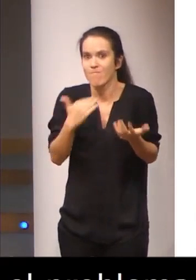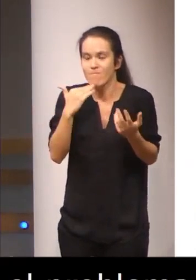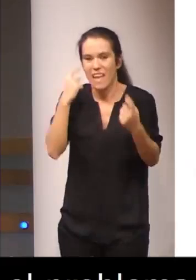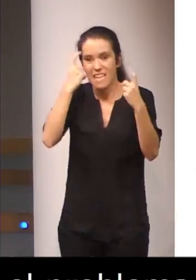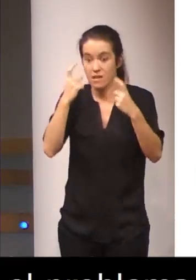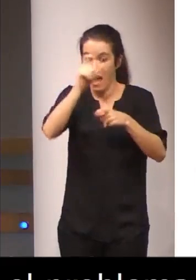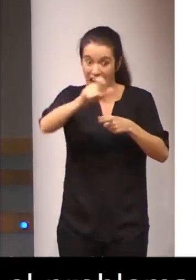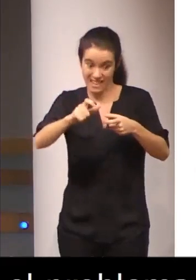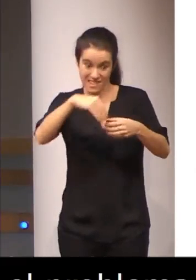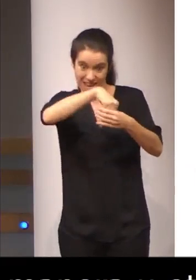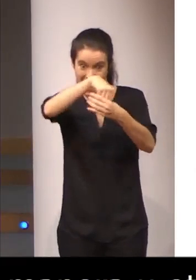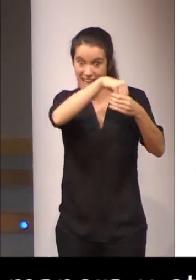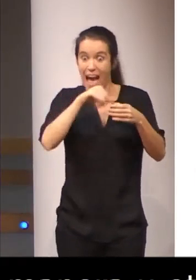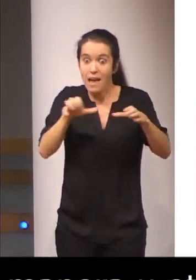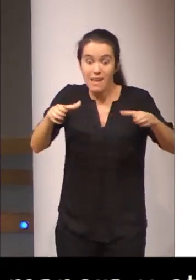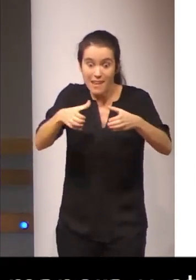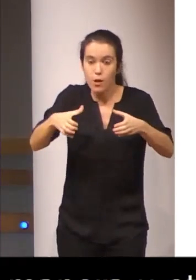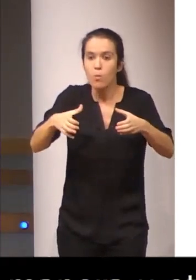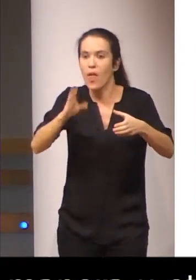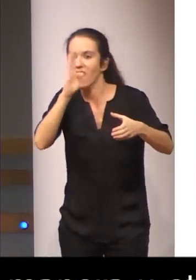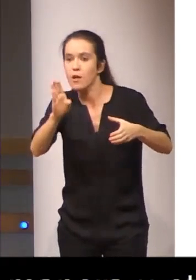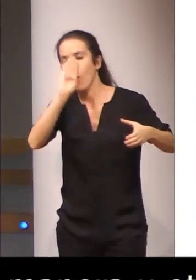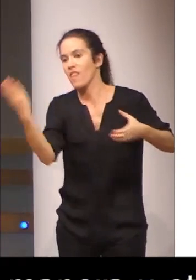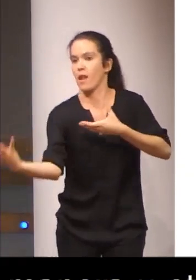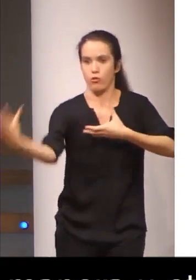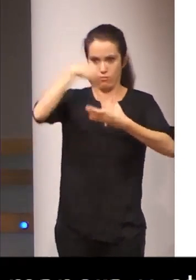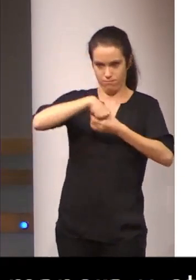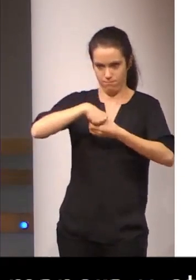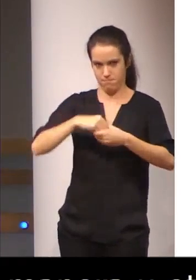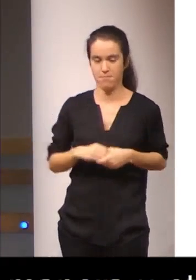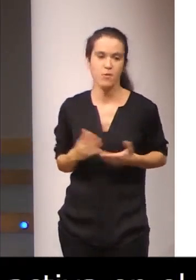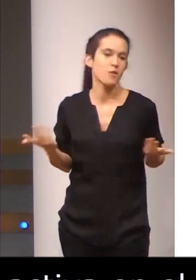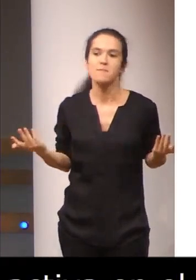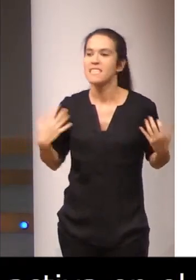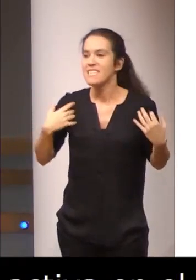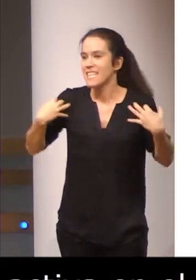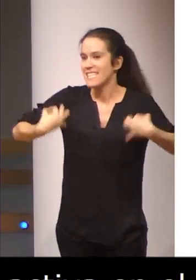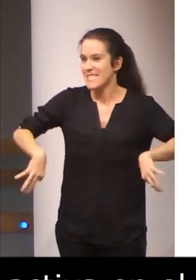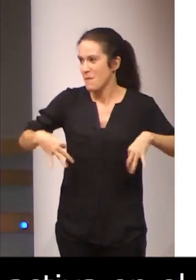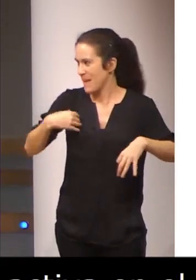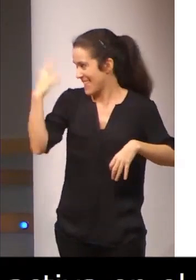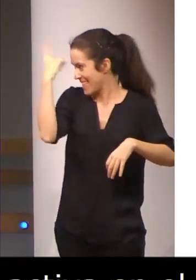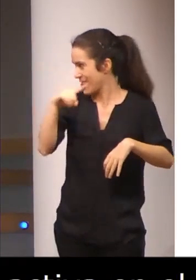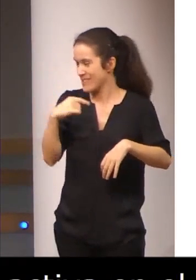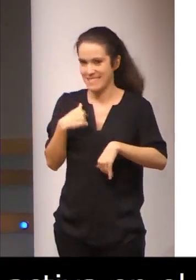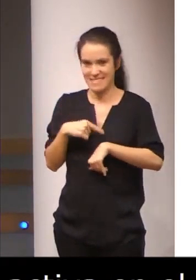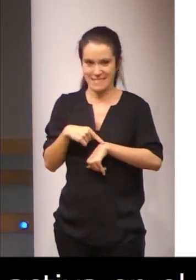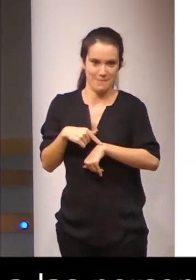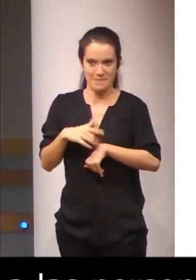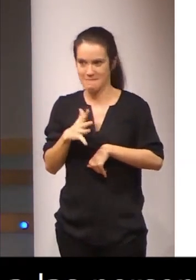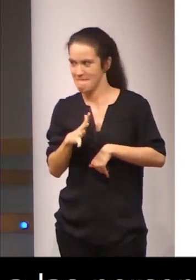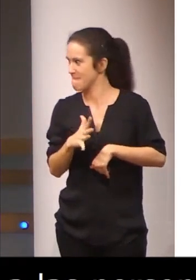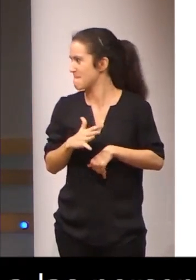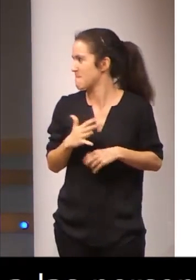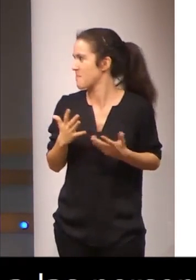participan de forma directa o indirecta. Y ya, pues simplemente, como sé que… Está finalizando, bueno, simplemente.